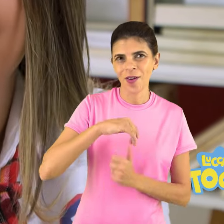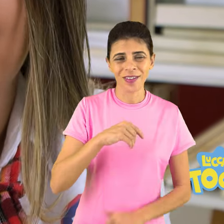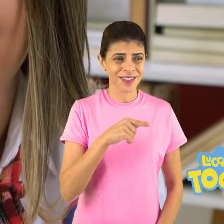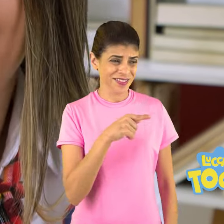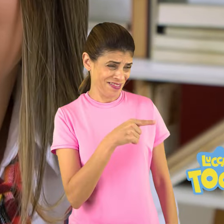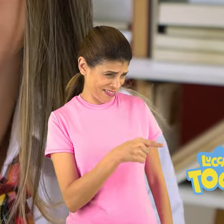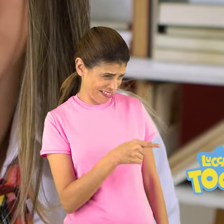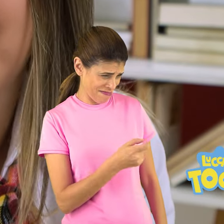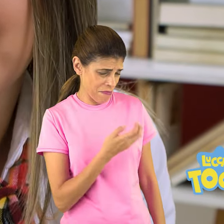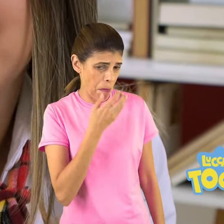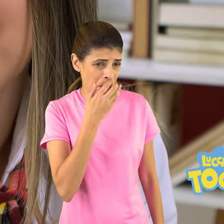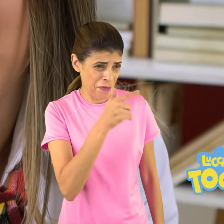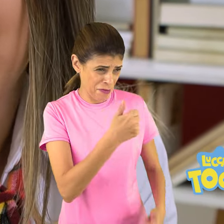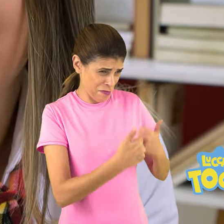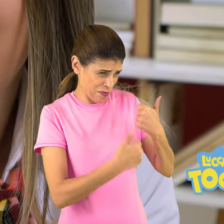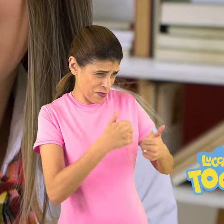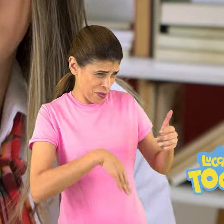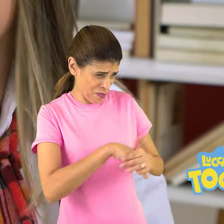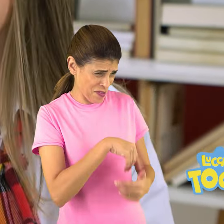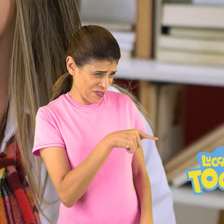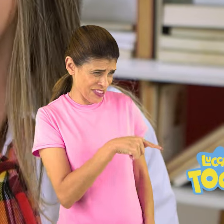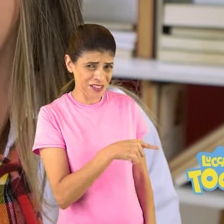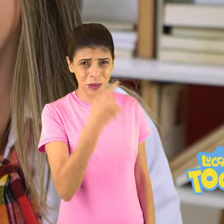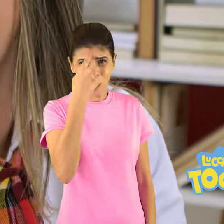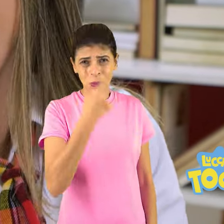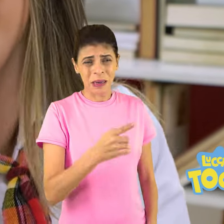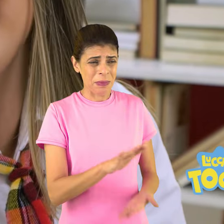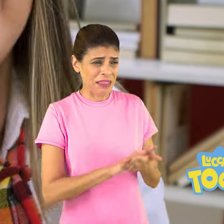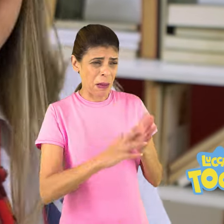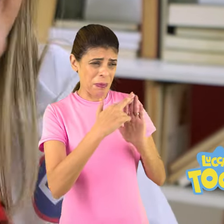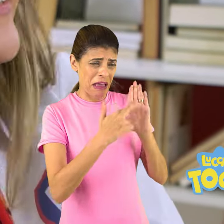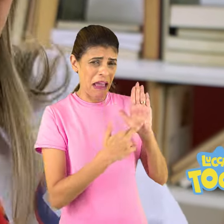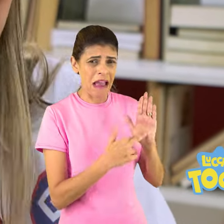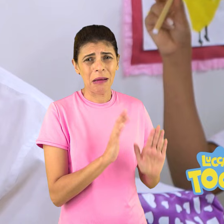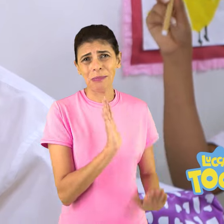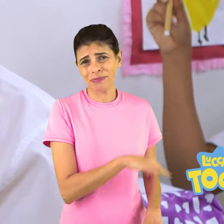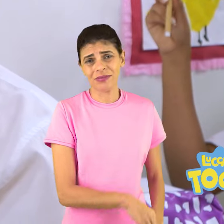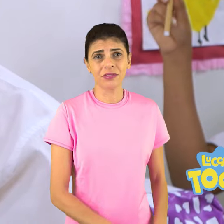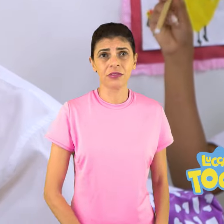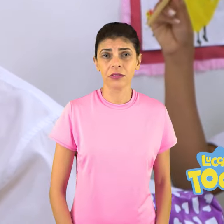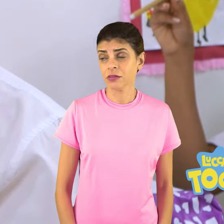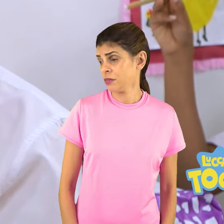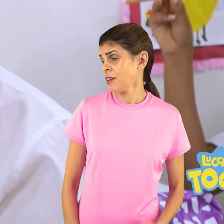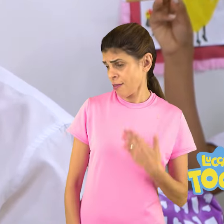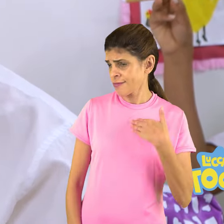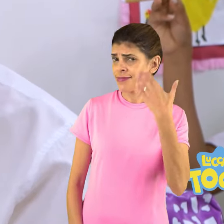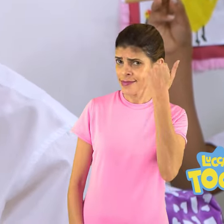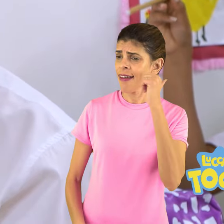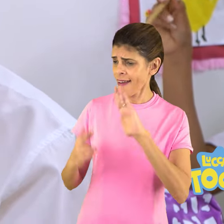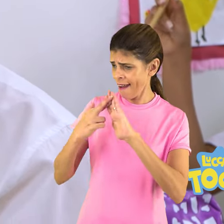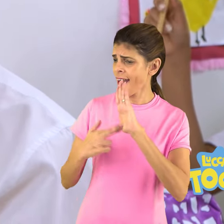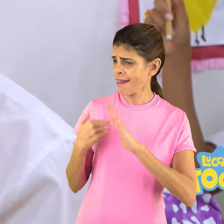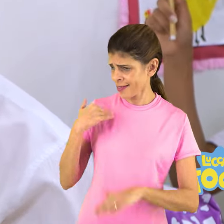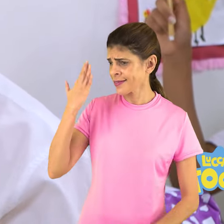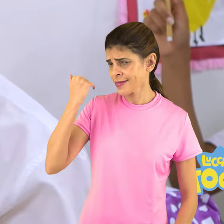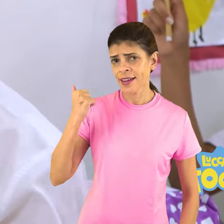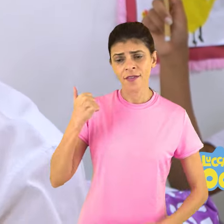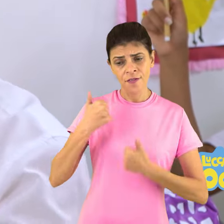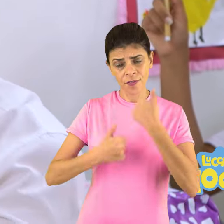Daniel, jogando futebol, você não sabe nem as regras. É claro que eu sei sim. Futebol se joga com